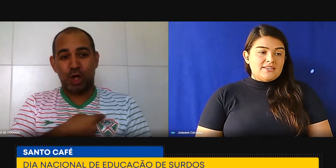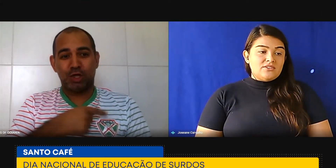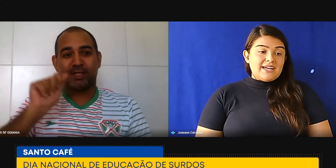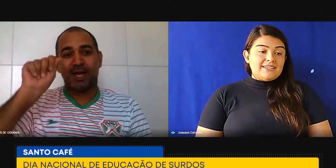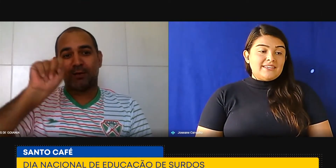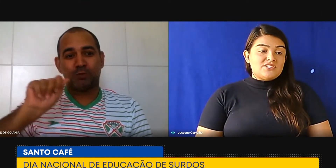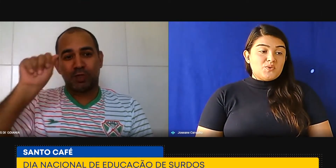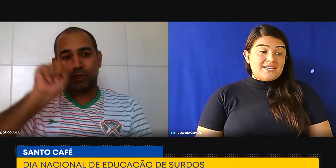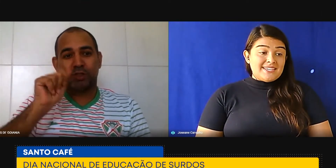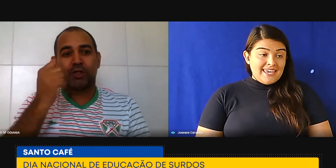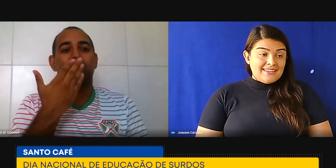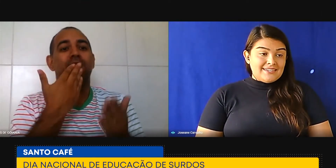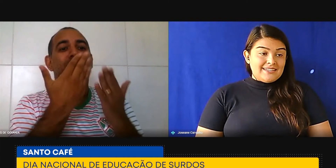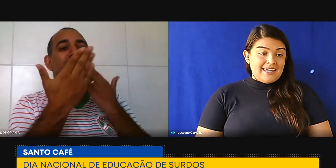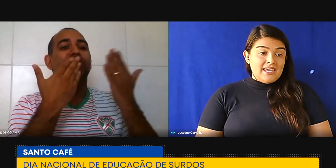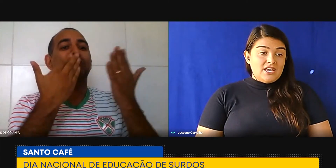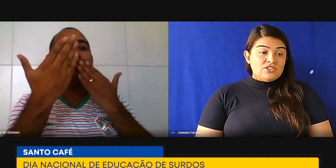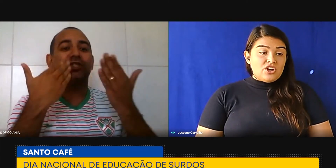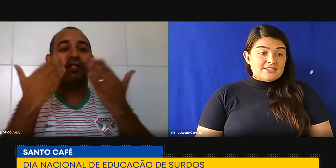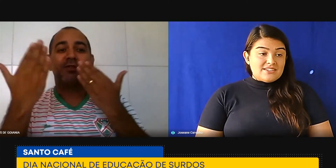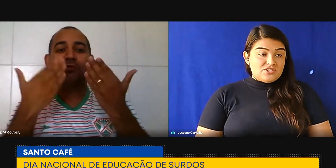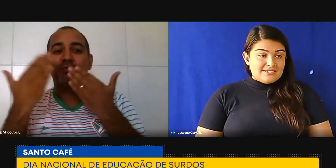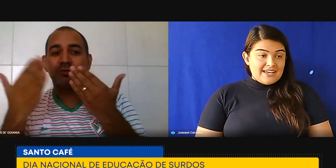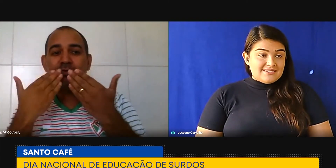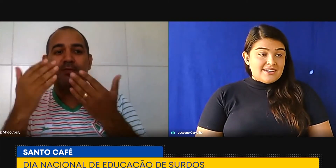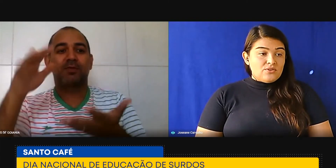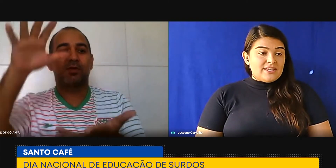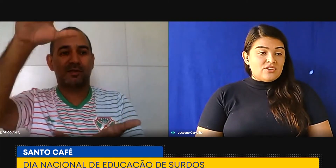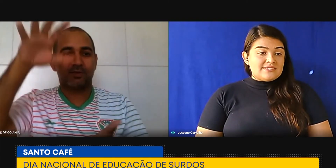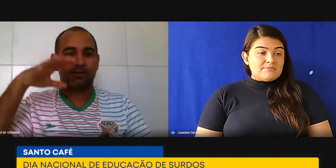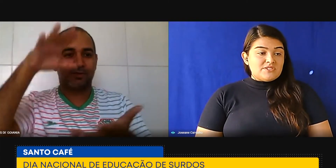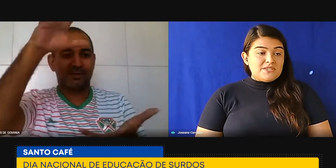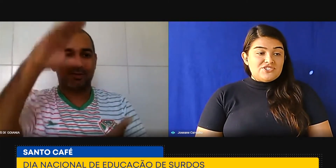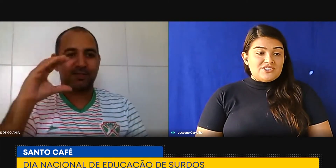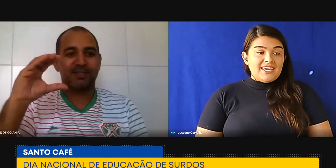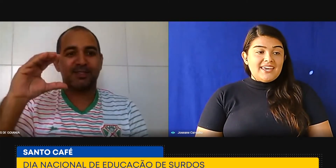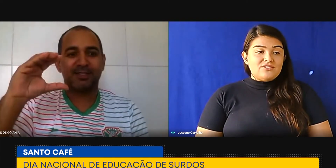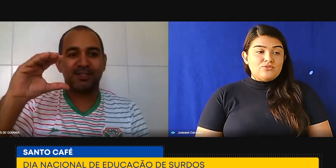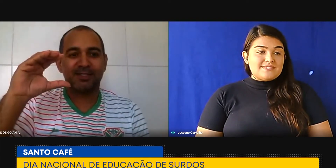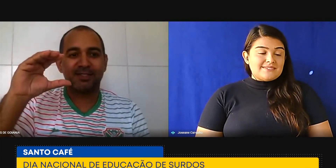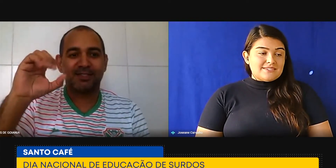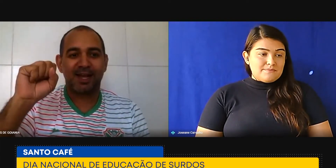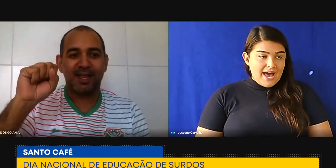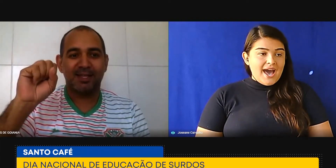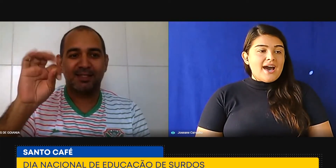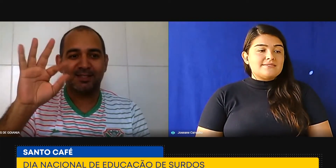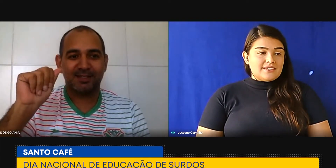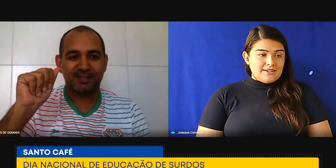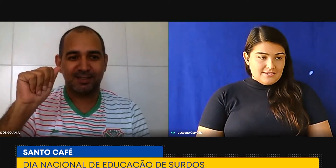não está tendo a sua renda, né? Nós, da associação, né? Nós temos pedidos, cestas básicas